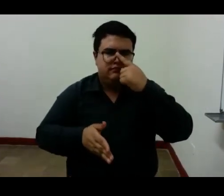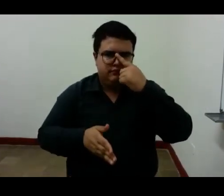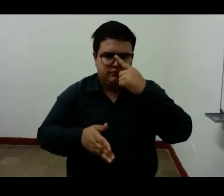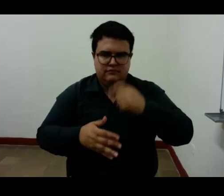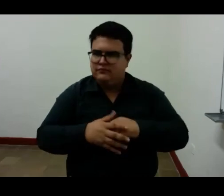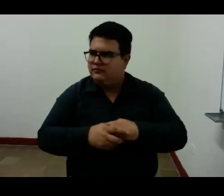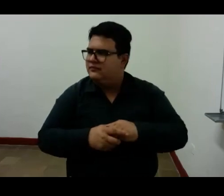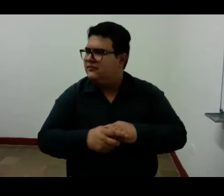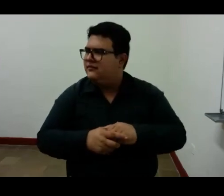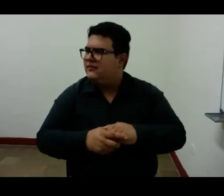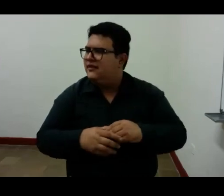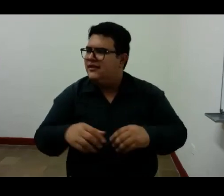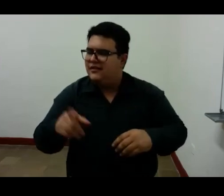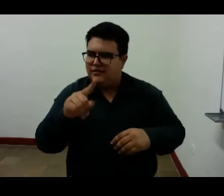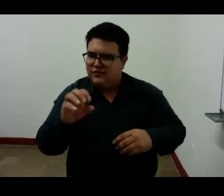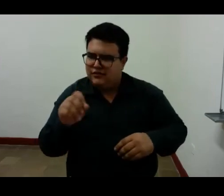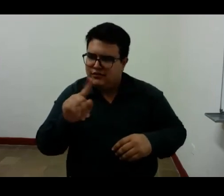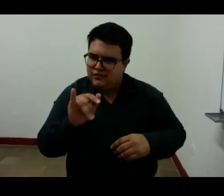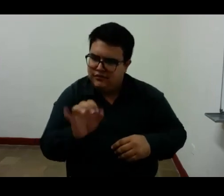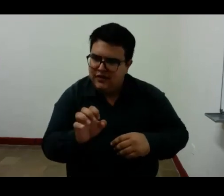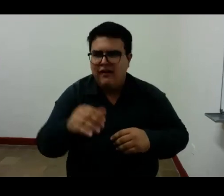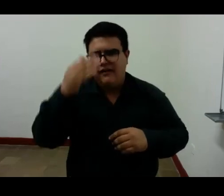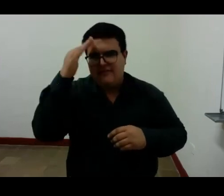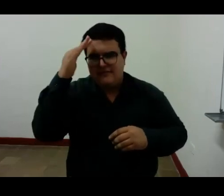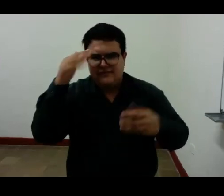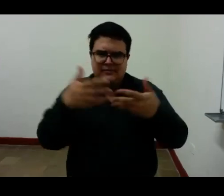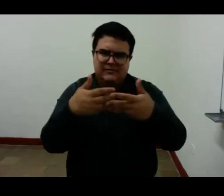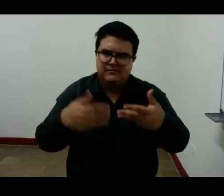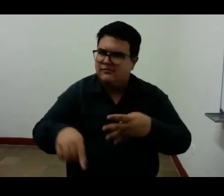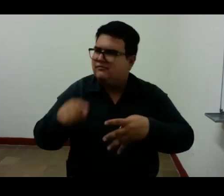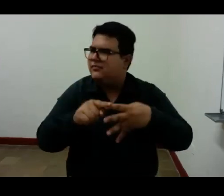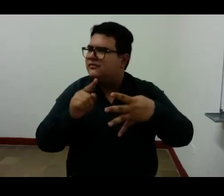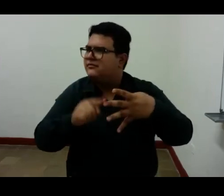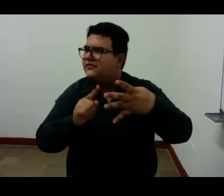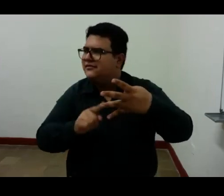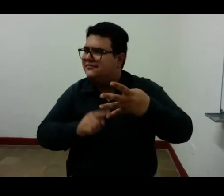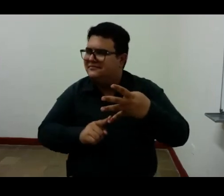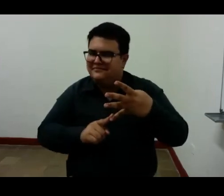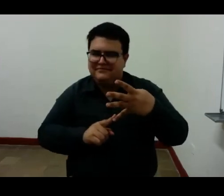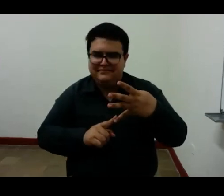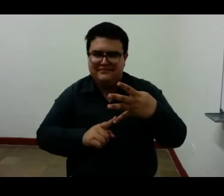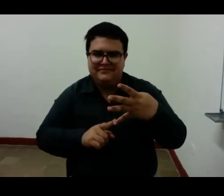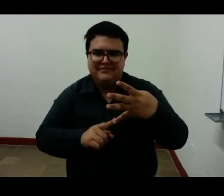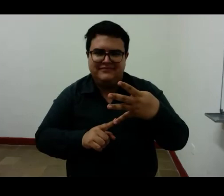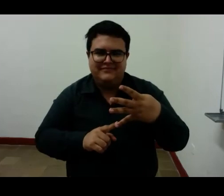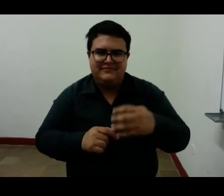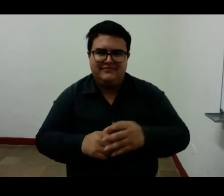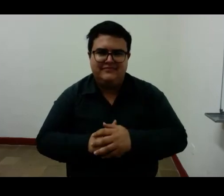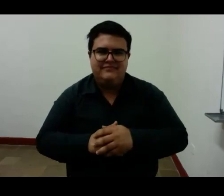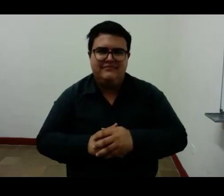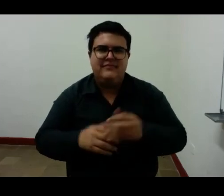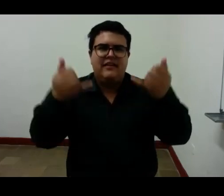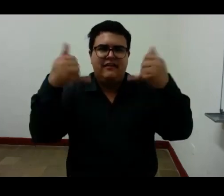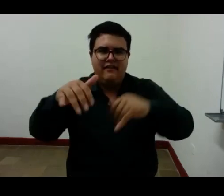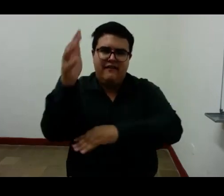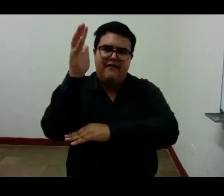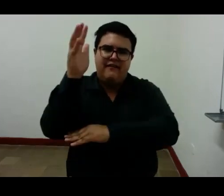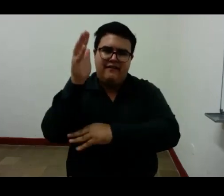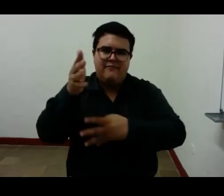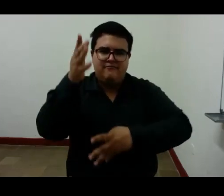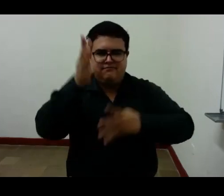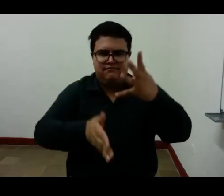es el número 44 de la edición crítica aquí termina este apunte